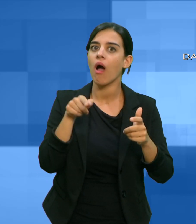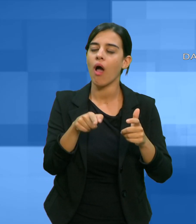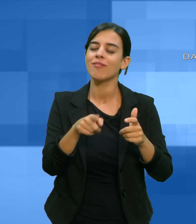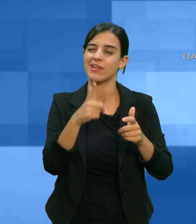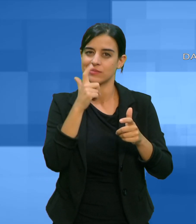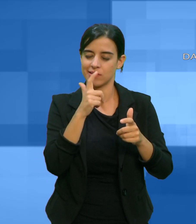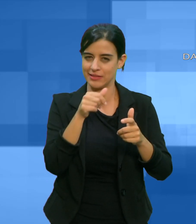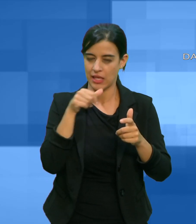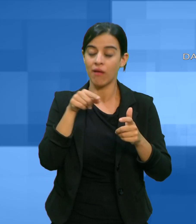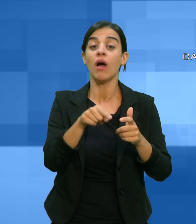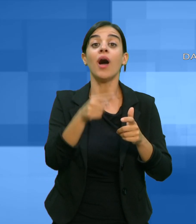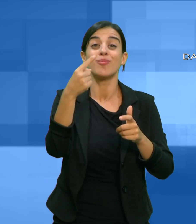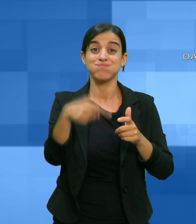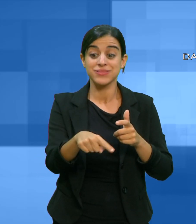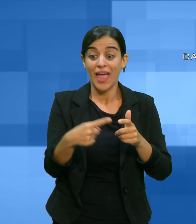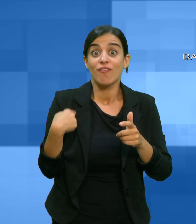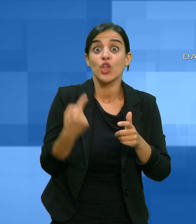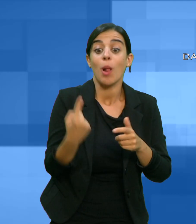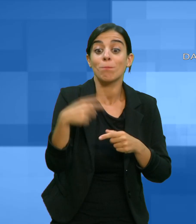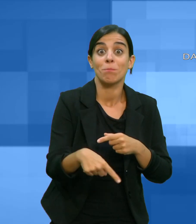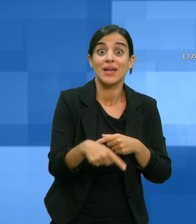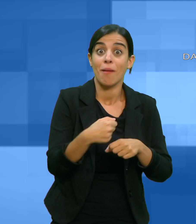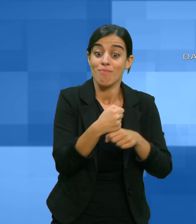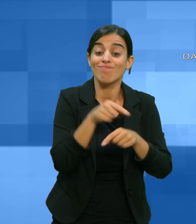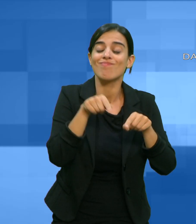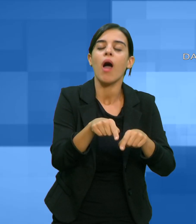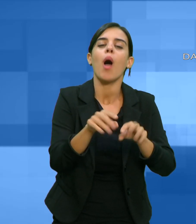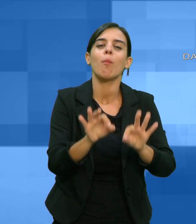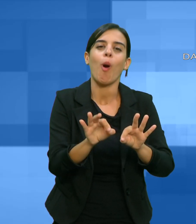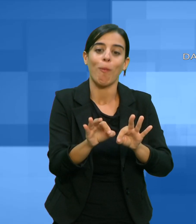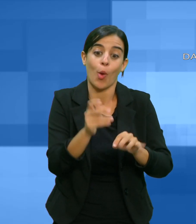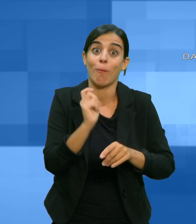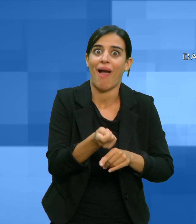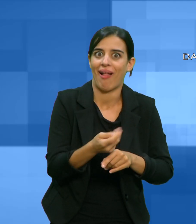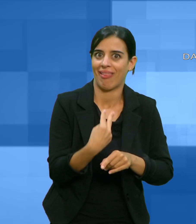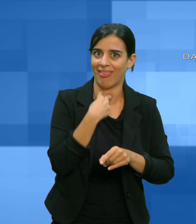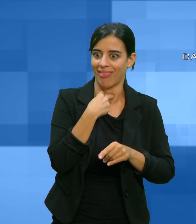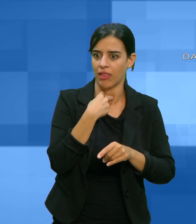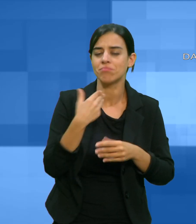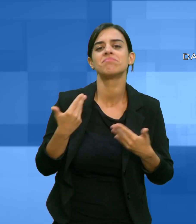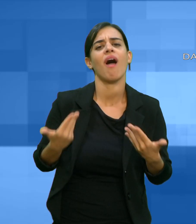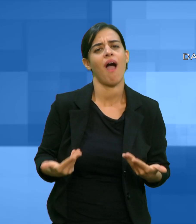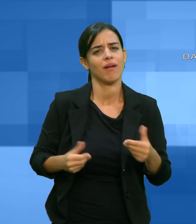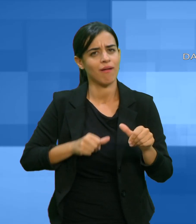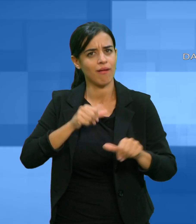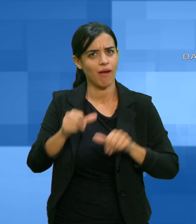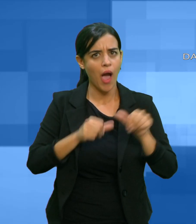disponibile su prescrizione specialistica e distribuito esclusivamente nelle